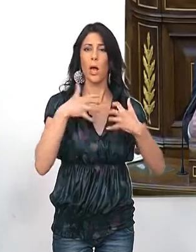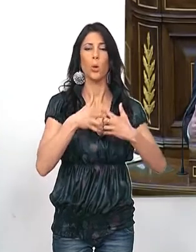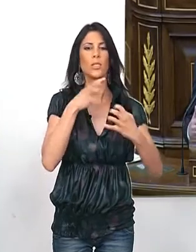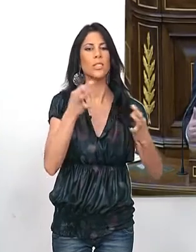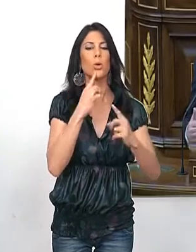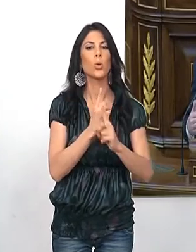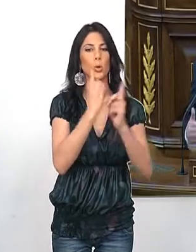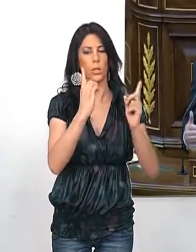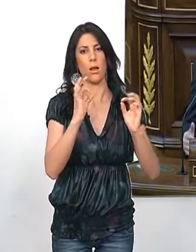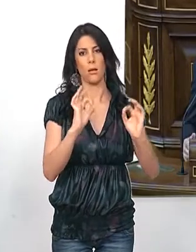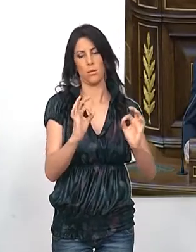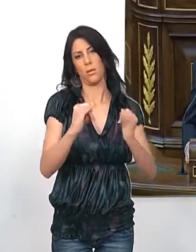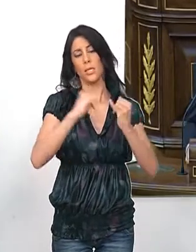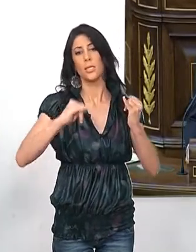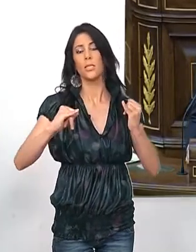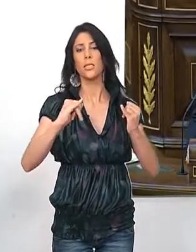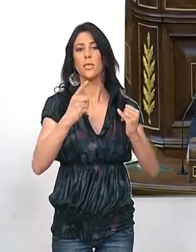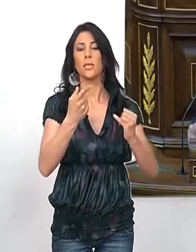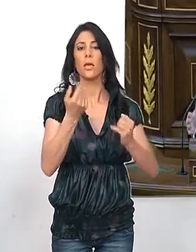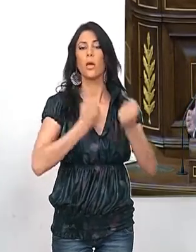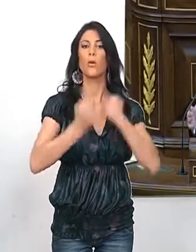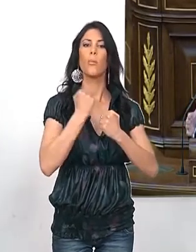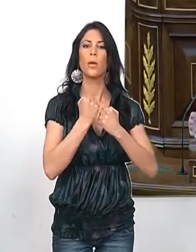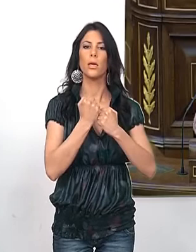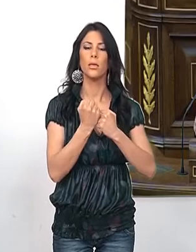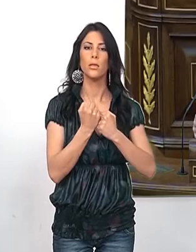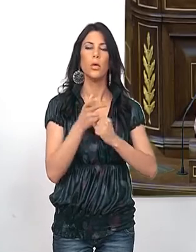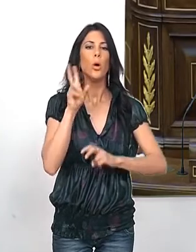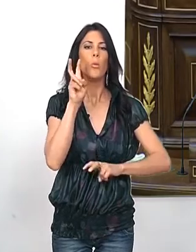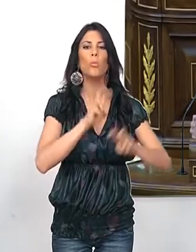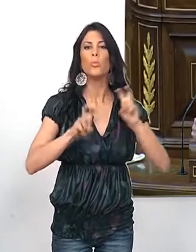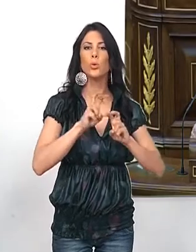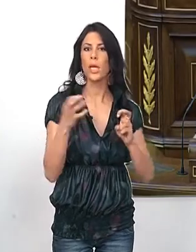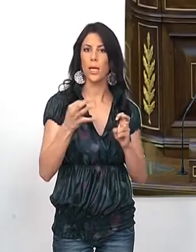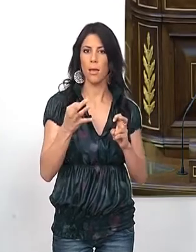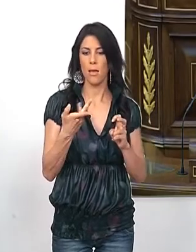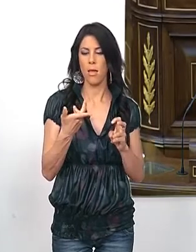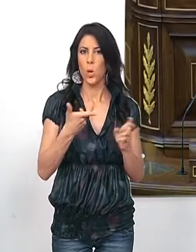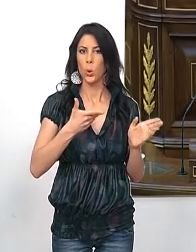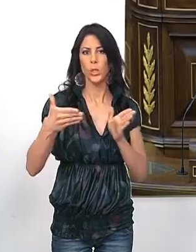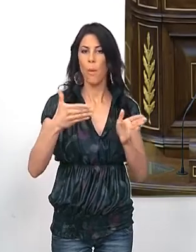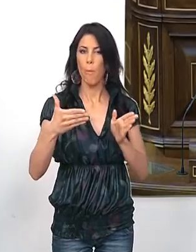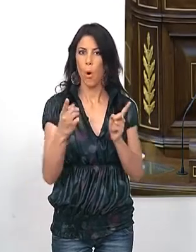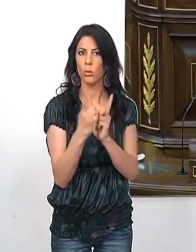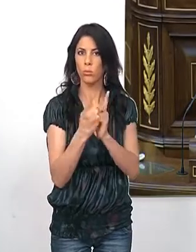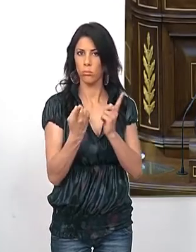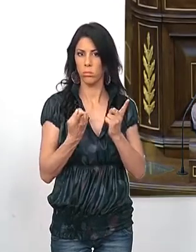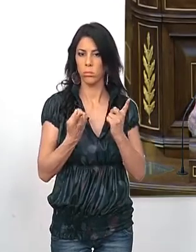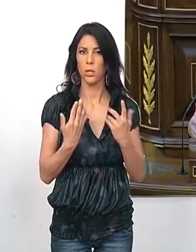crisis económica, señorías. Lo hacemos en un tiempo extraordinario. No son estos los tiempos, no